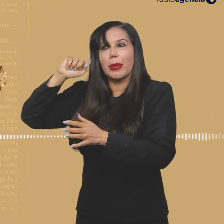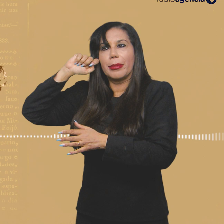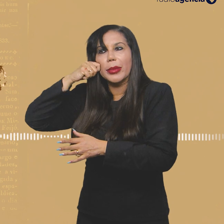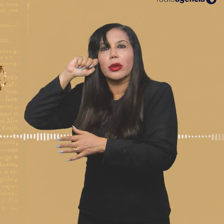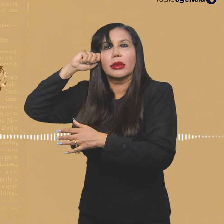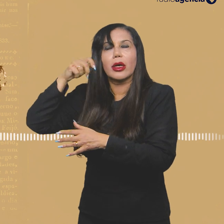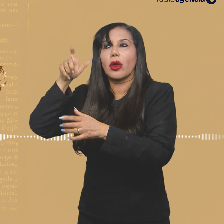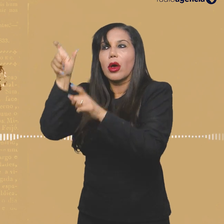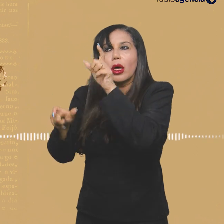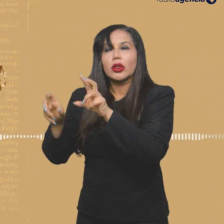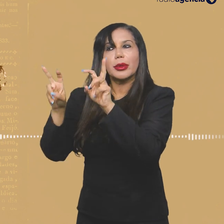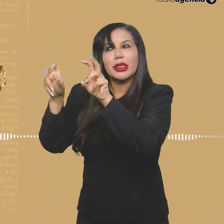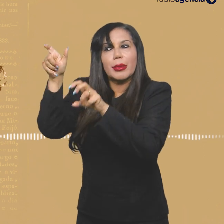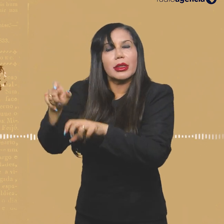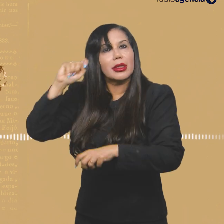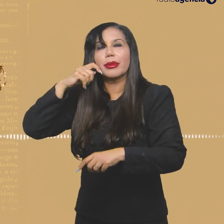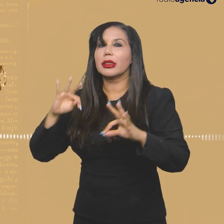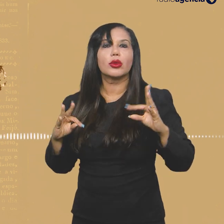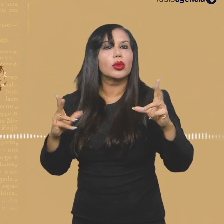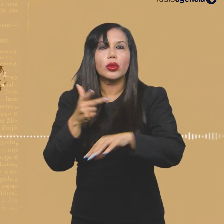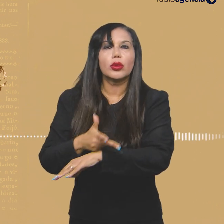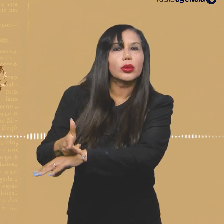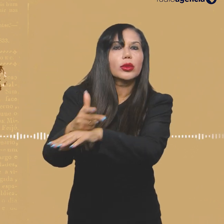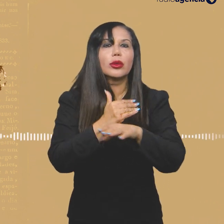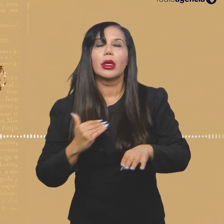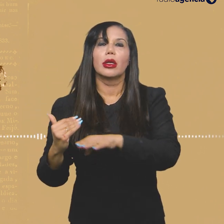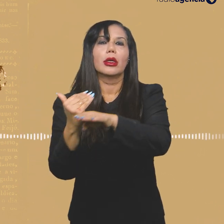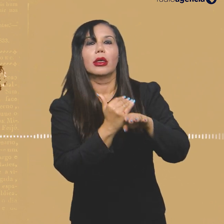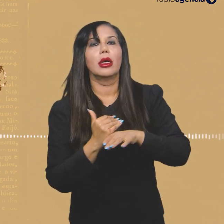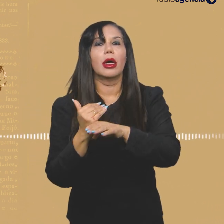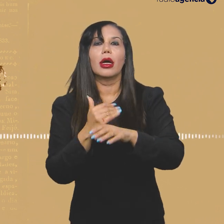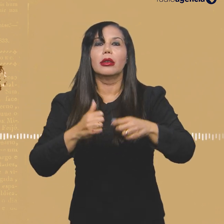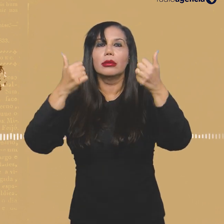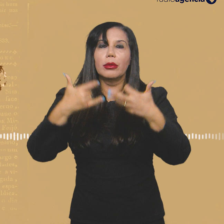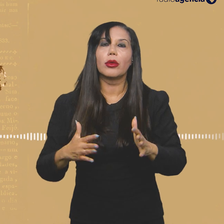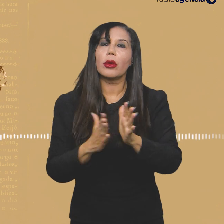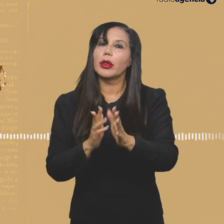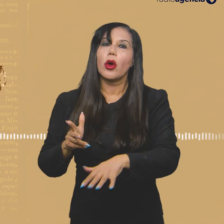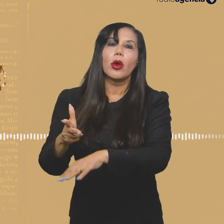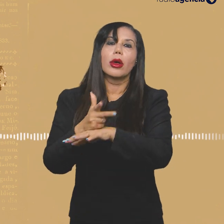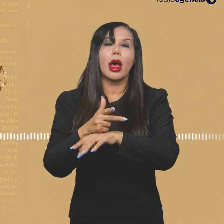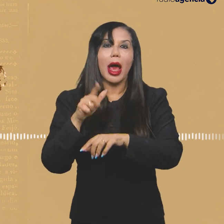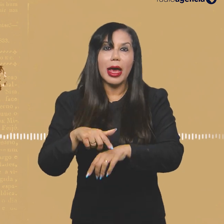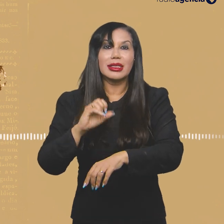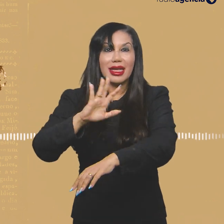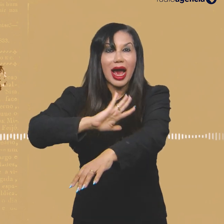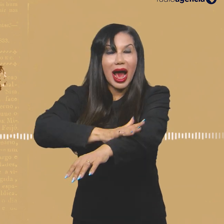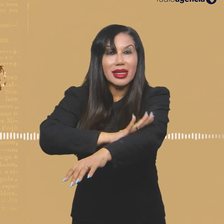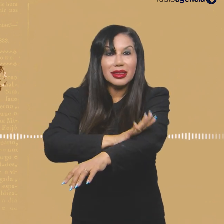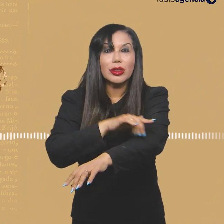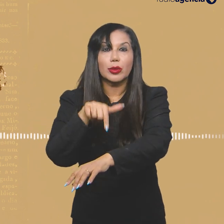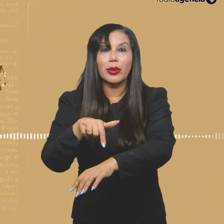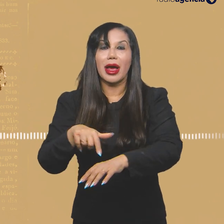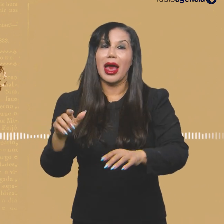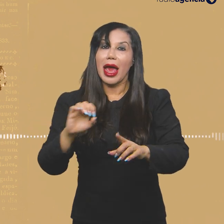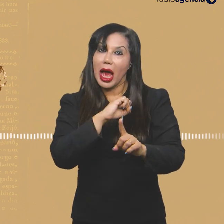É uma imprensa que tem se reivindicado enquanto complexa, enquanto universal, e tem se proposto uma cobertura nesse sentido. Se